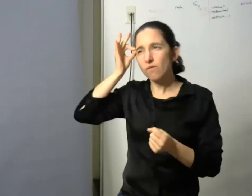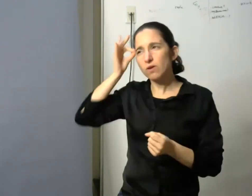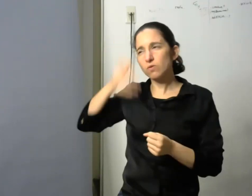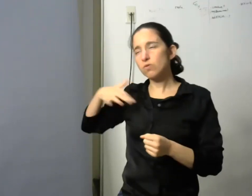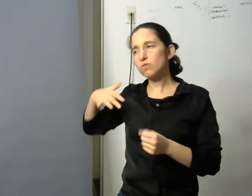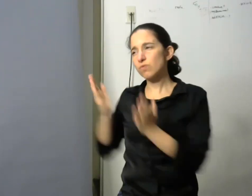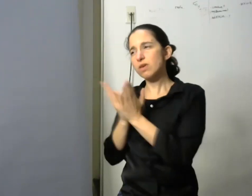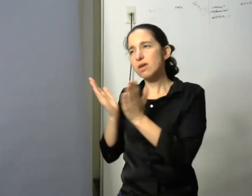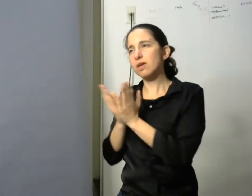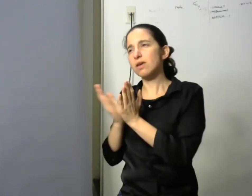edición